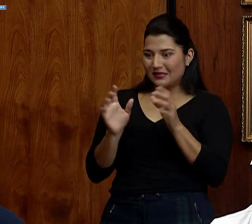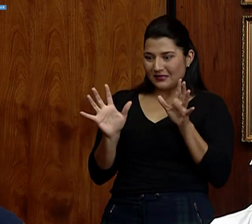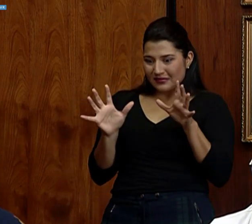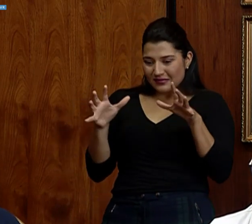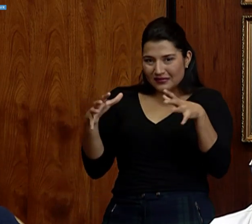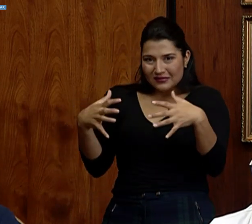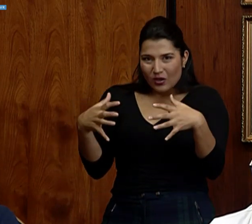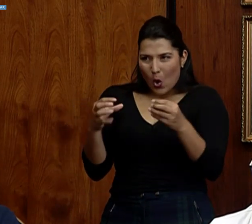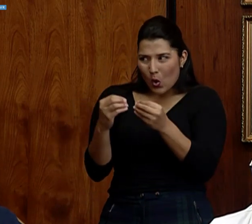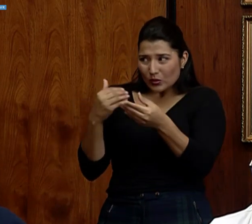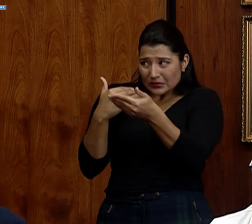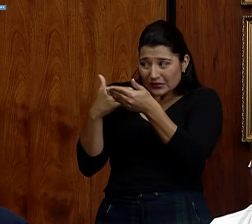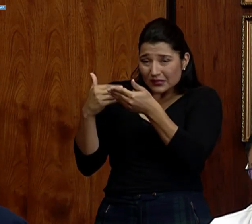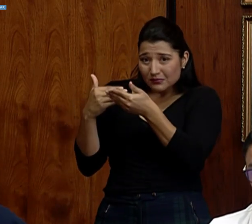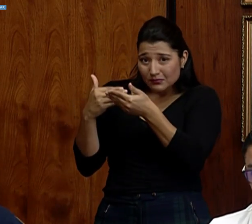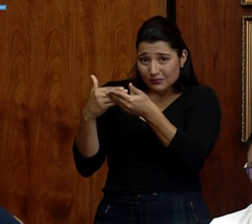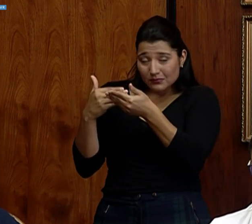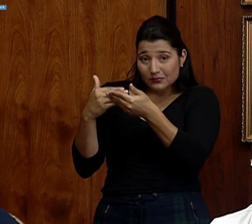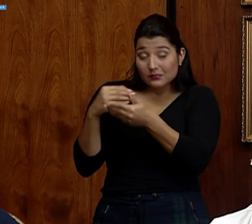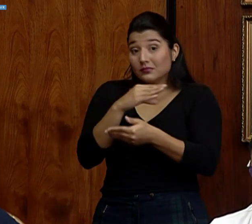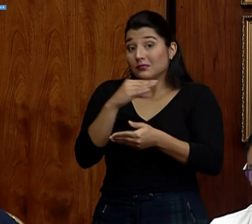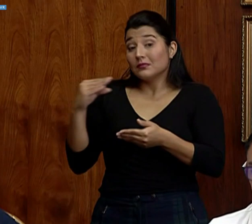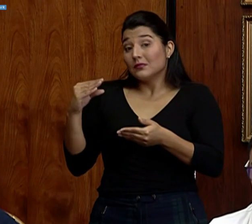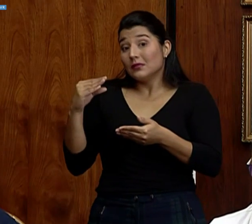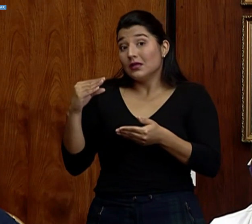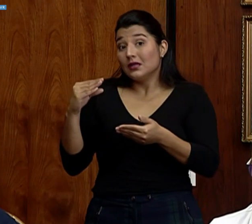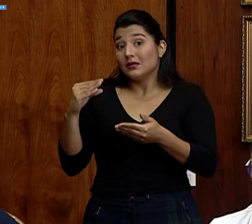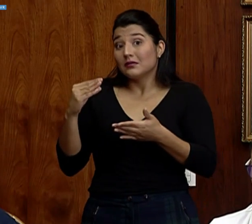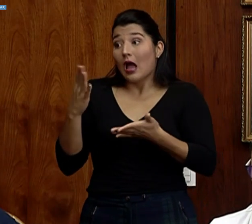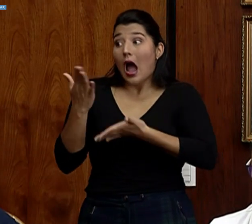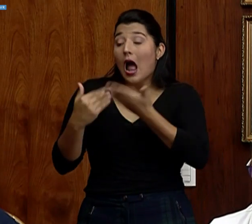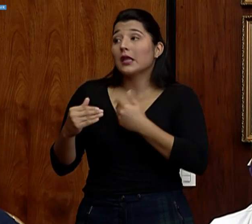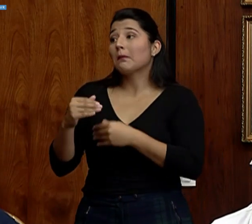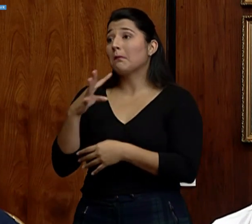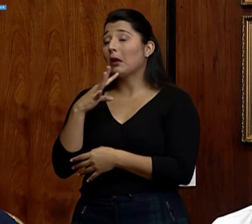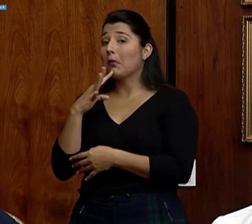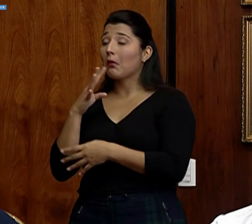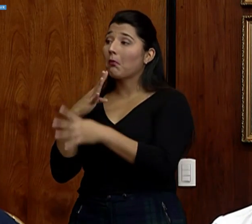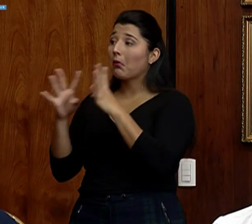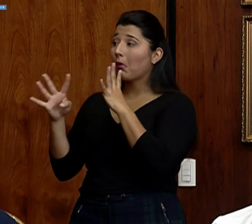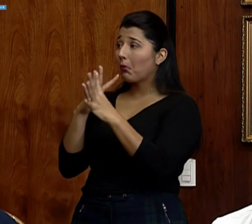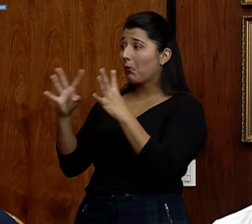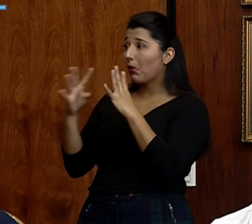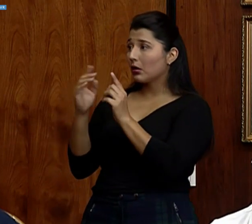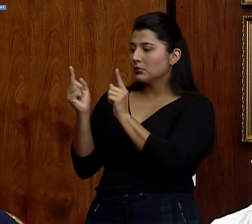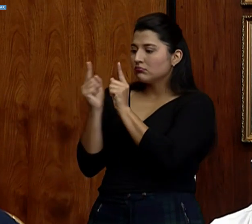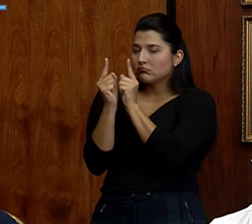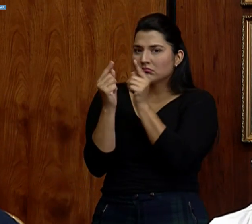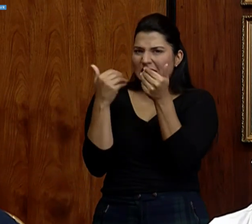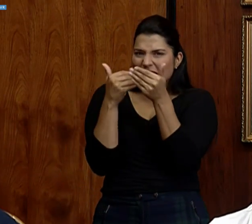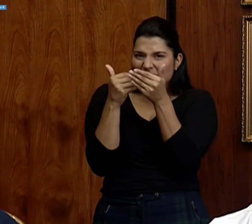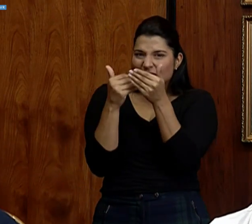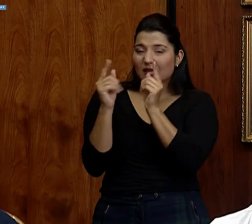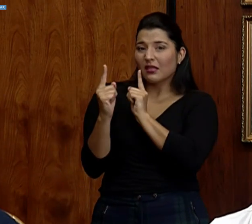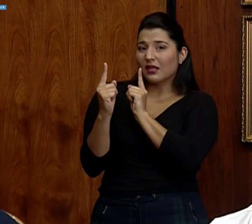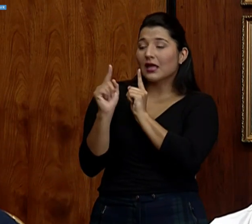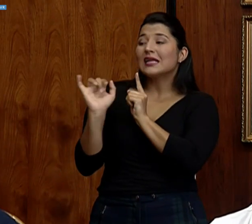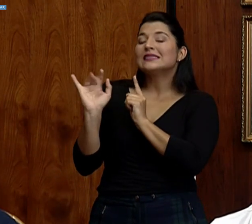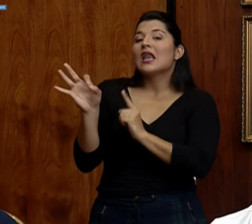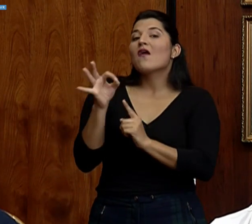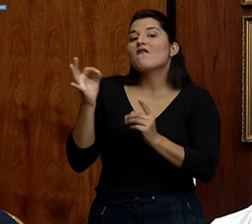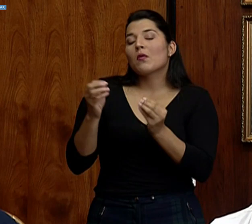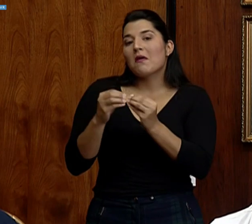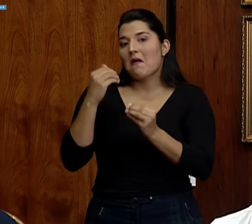cerca de uno o que alguien esté conversando con uno y que tenga también el virus, esté conversando en una distancia muy corta, son las formas más